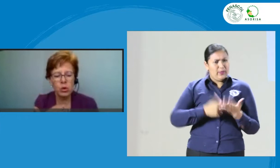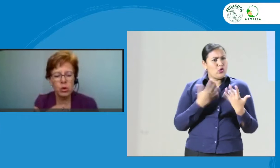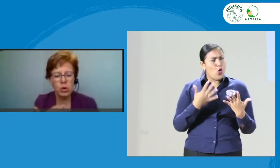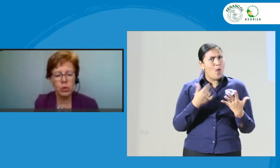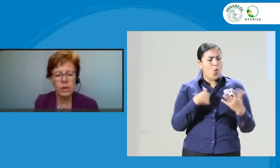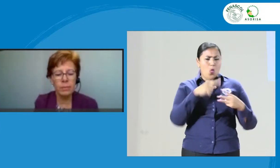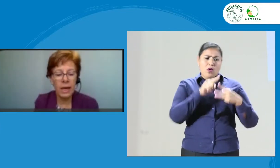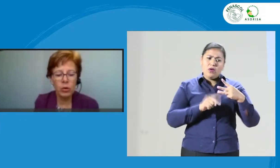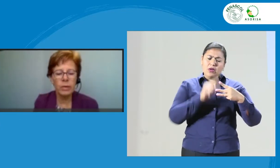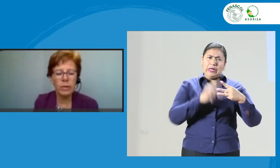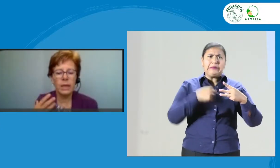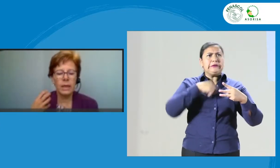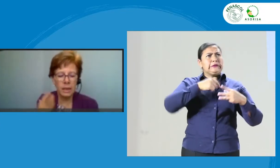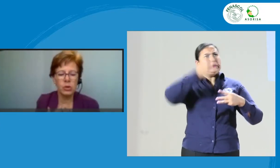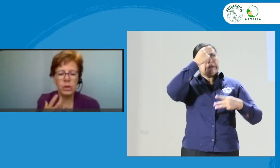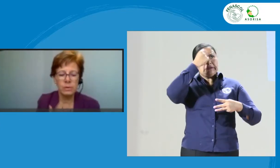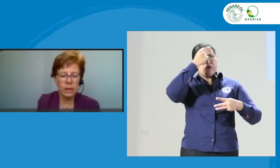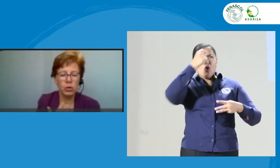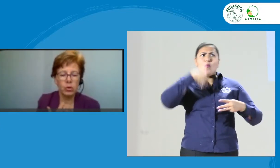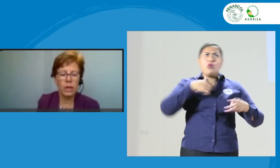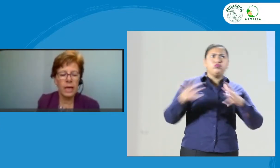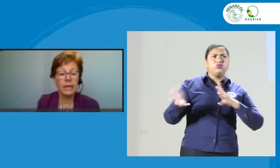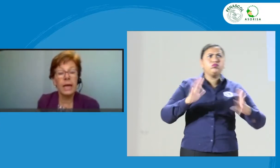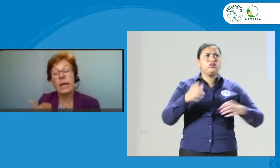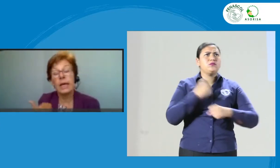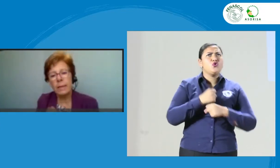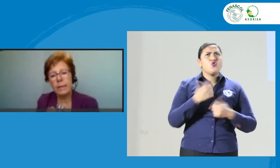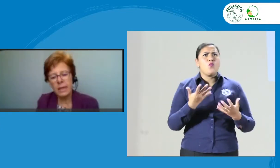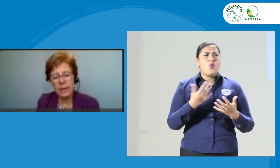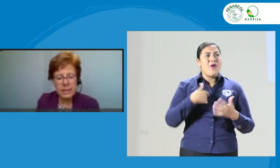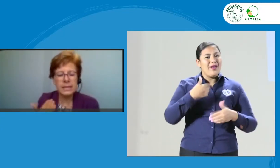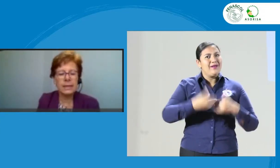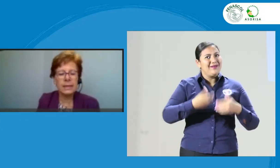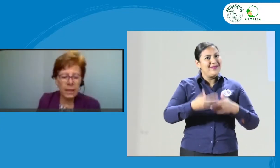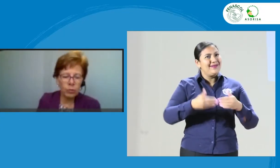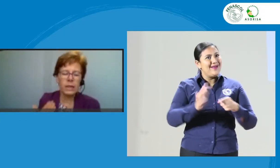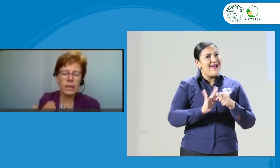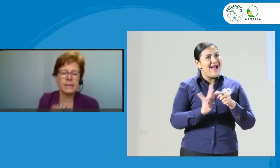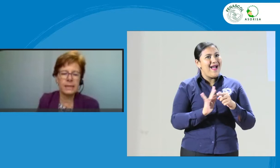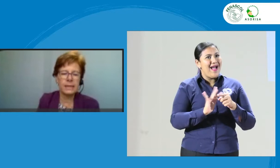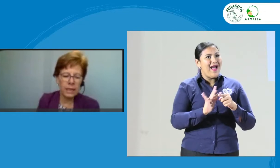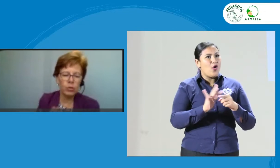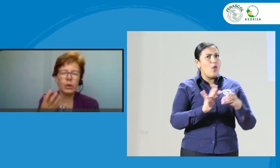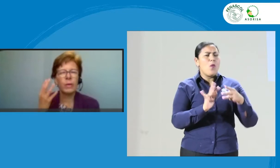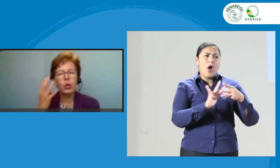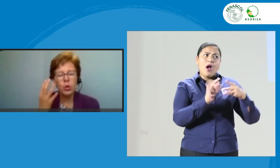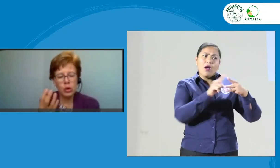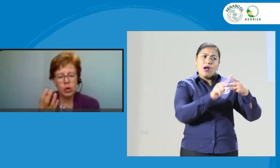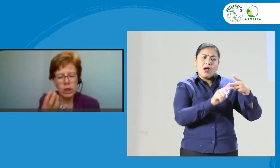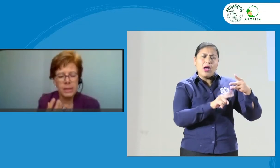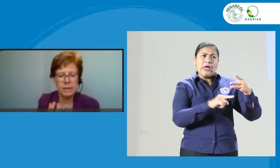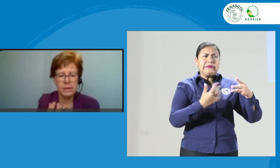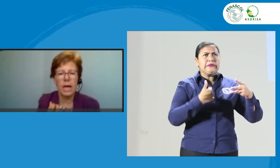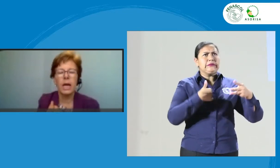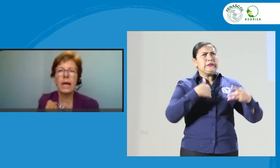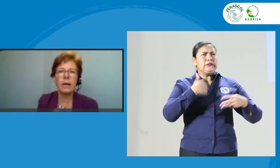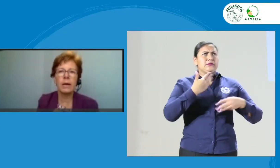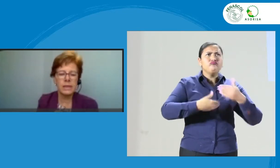observándome en esos aspectos de la ética y ejercitándome, ejercitándome, tomando conciencia cada vez que